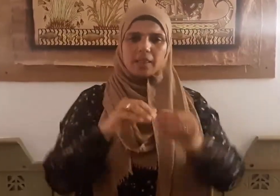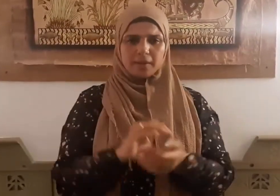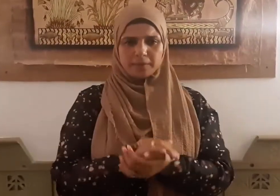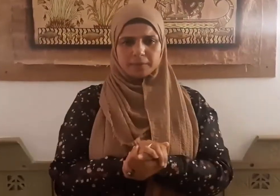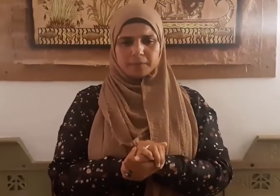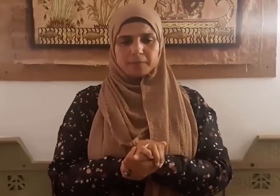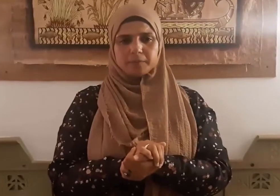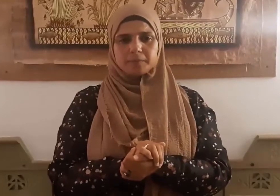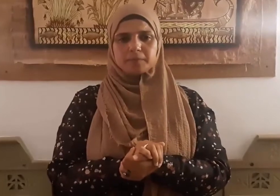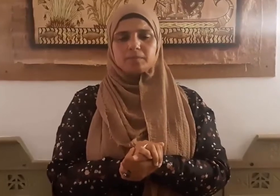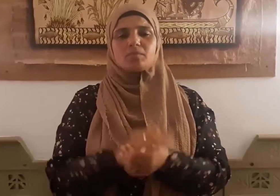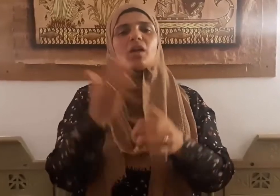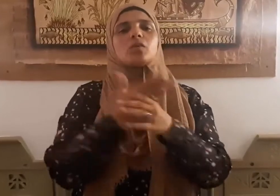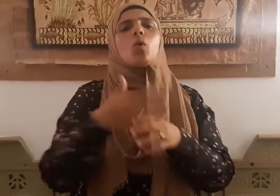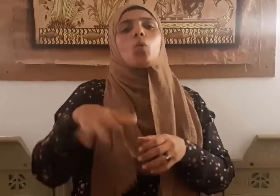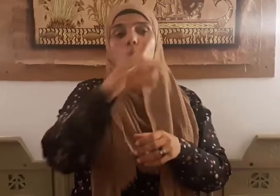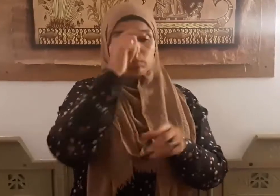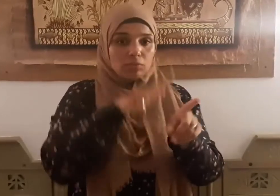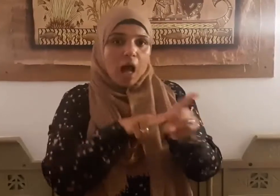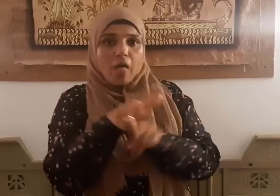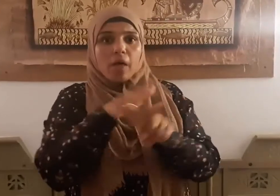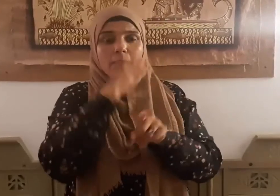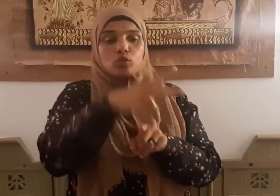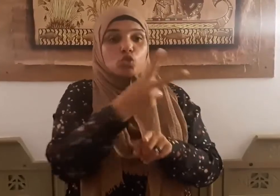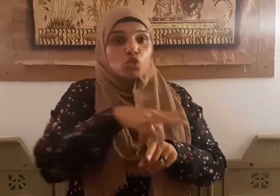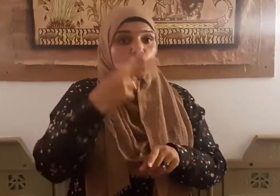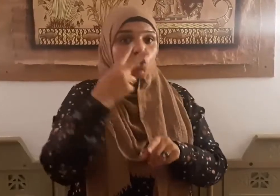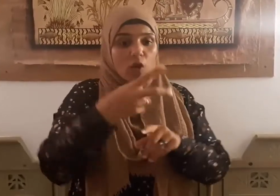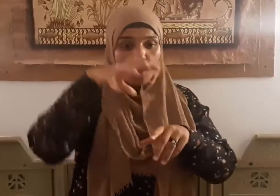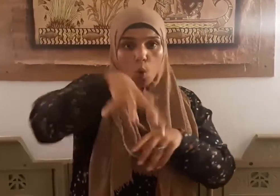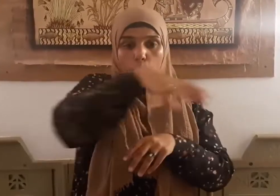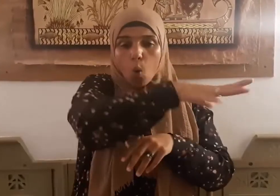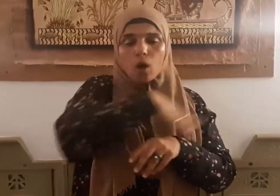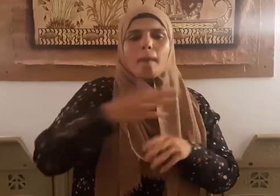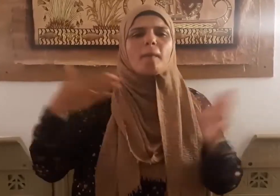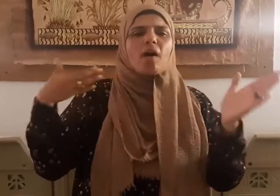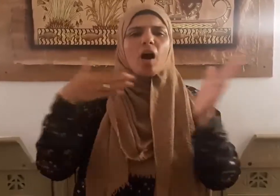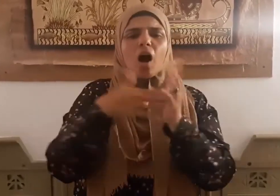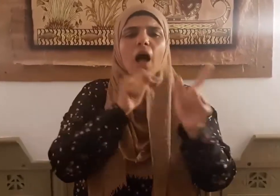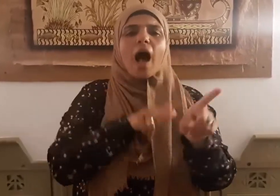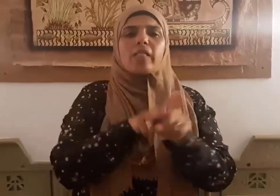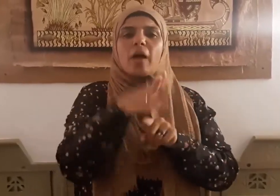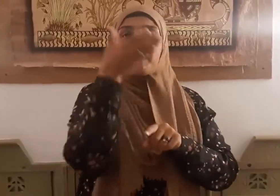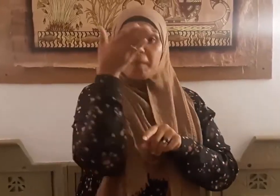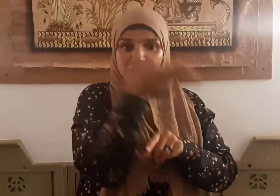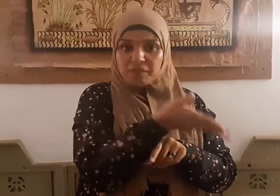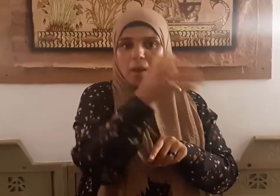فذاقت وبال أمرها وكان عاقبة أمرها خسرا